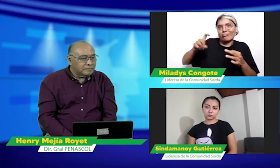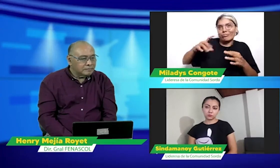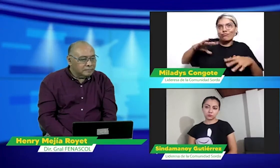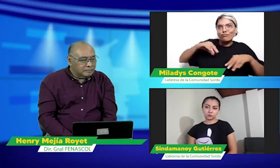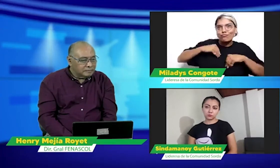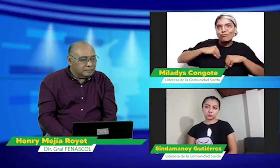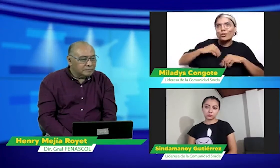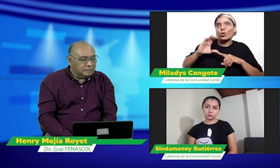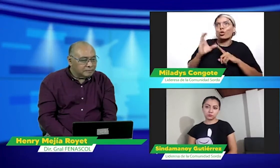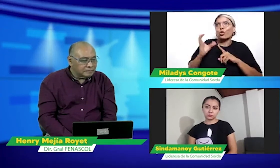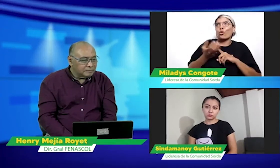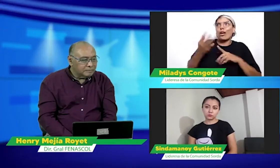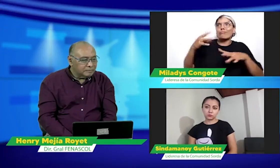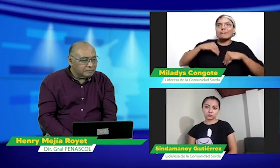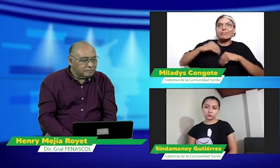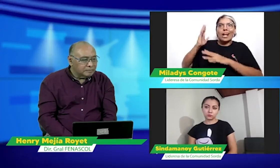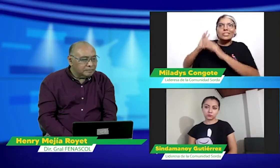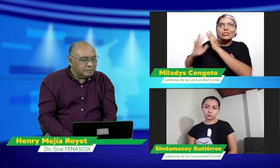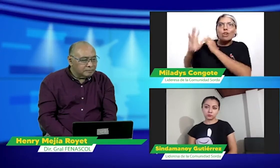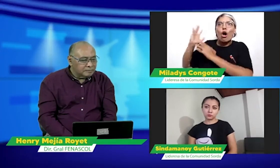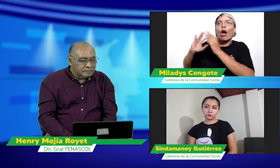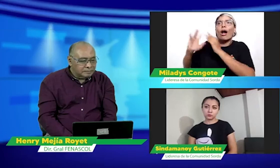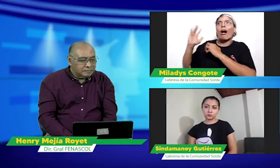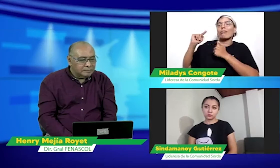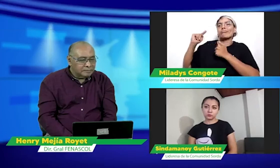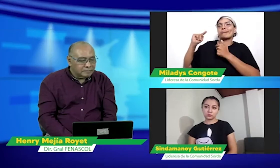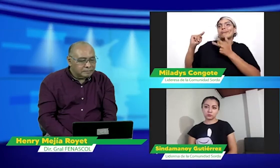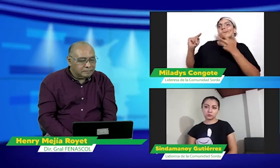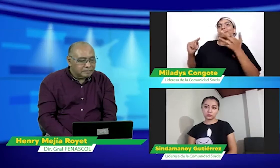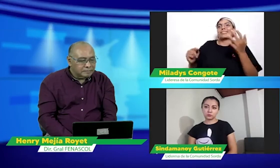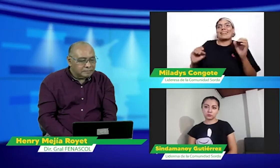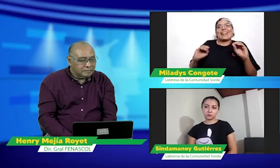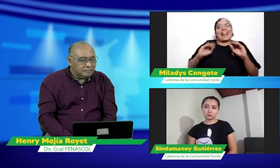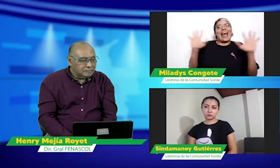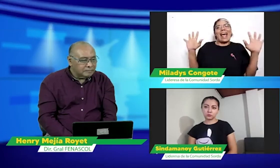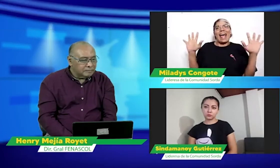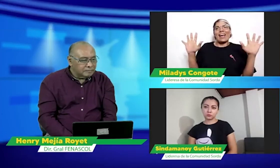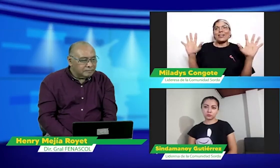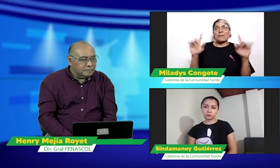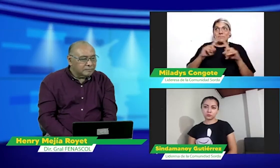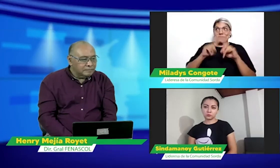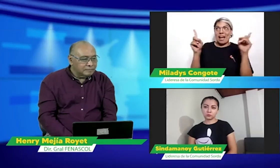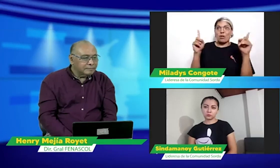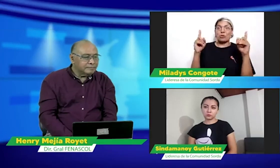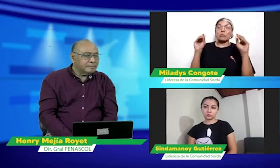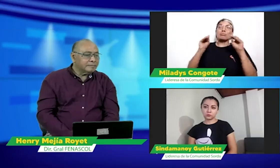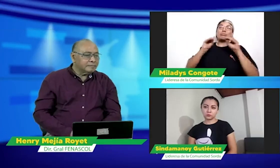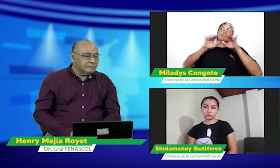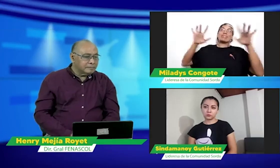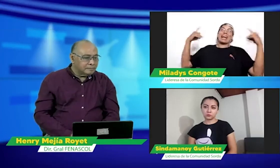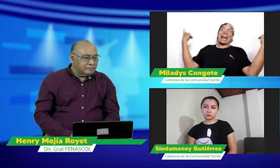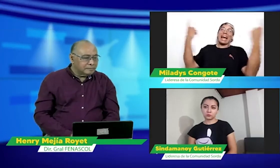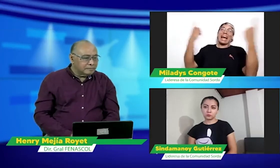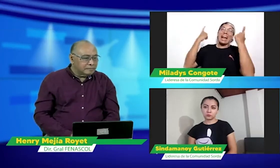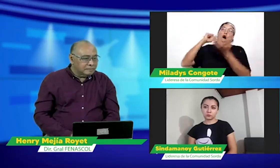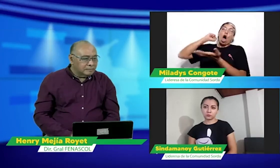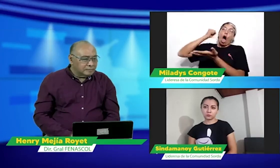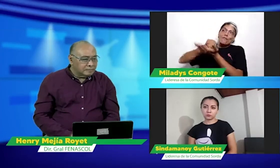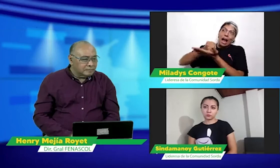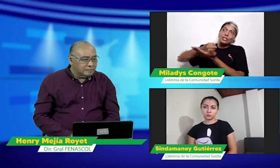sordos en estos distintos espacios porque somos los protagonistas de nuestra historia de este